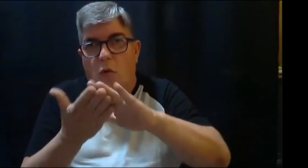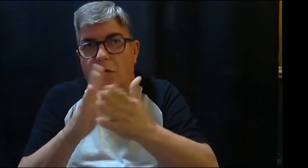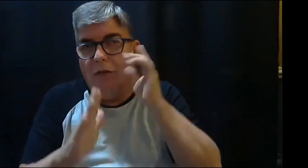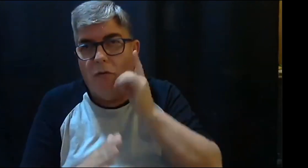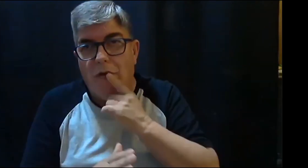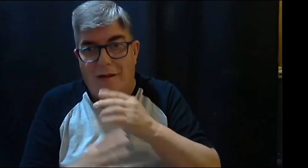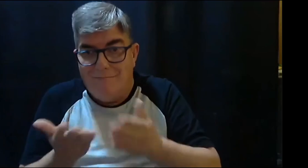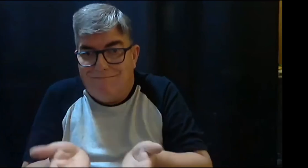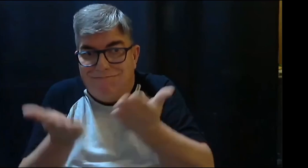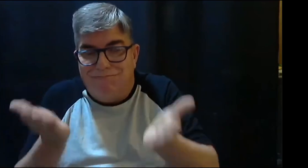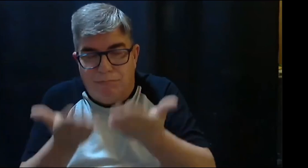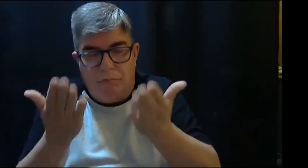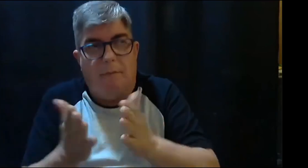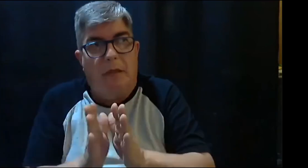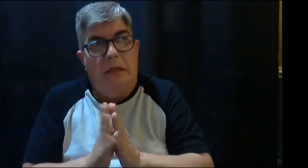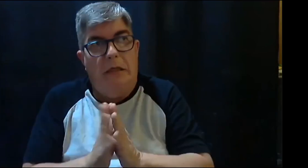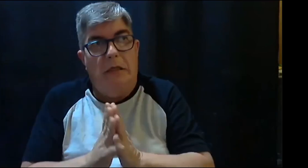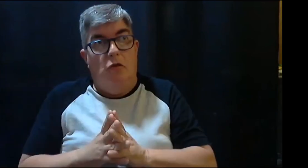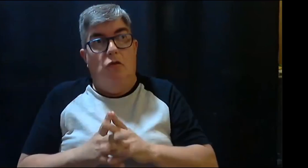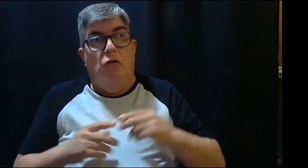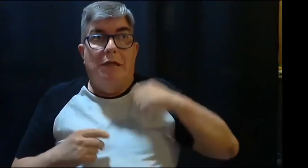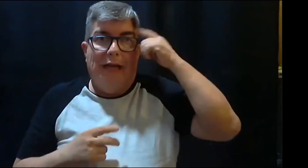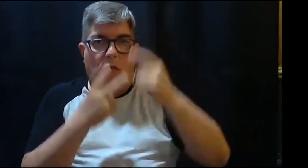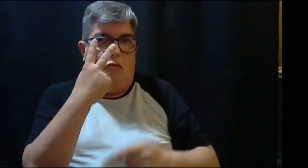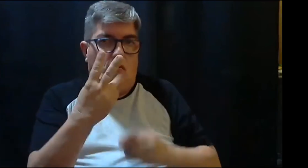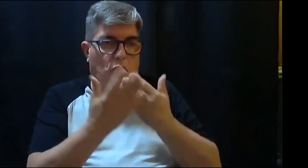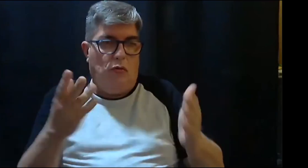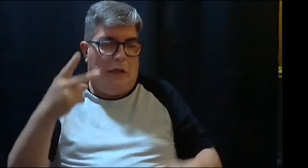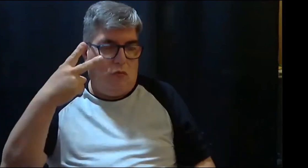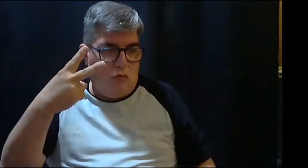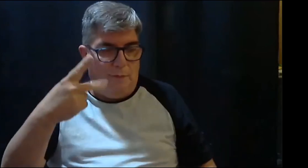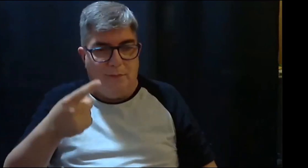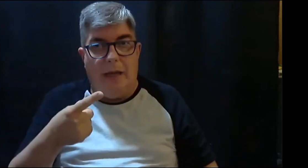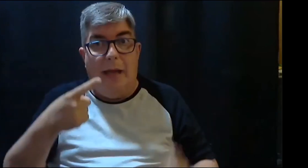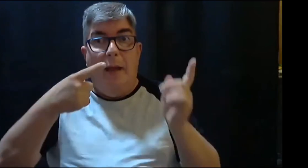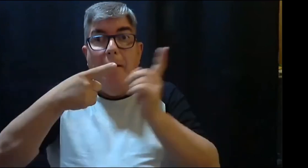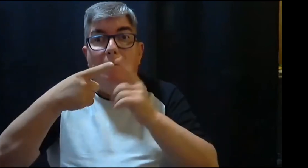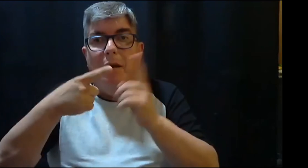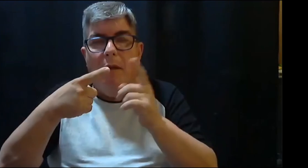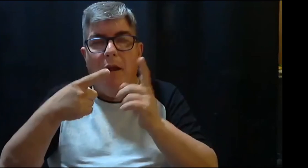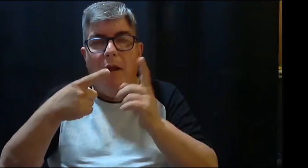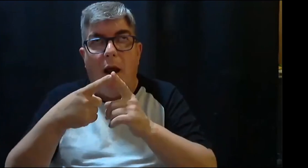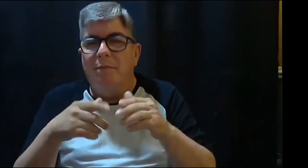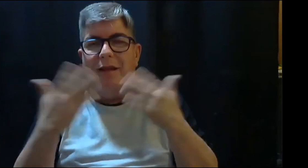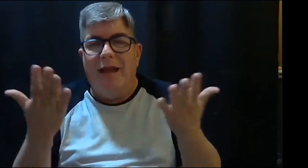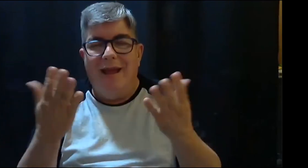los jóvenes, los jóvenes de la comunidad sorda para estimularlos y veo, entonces, dos opciones.